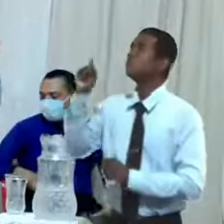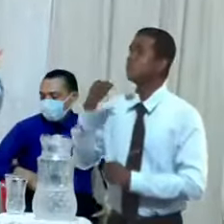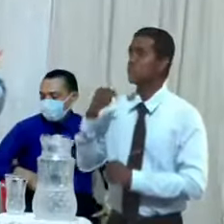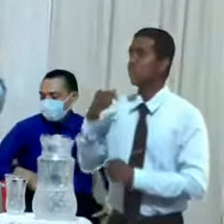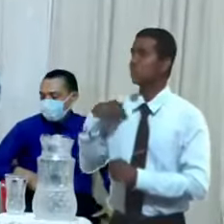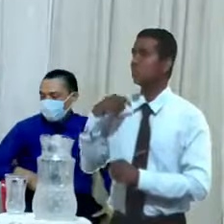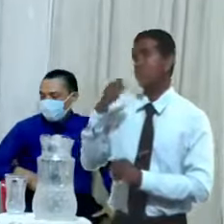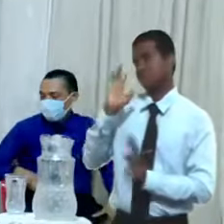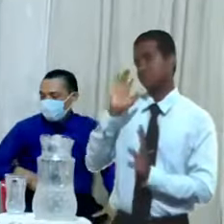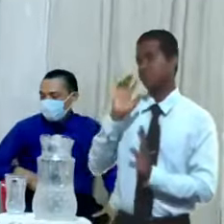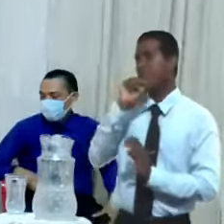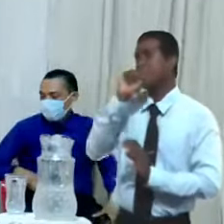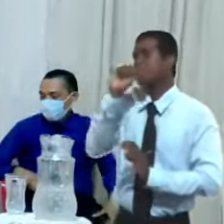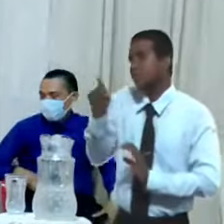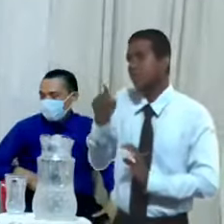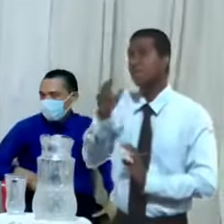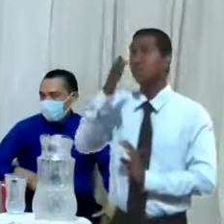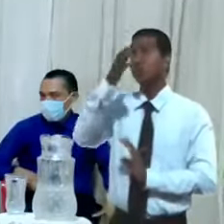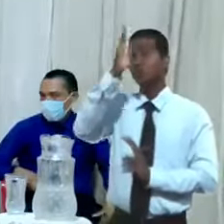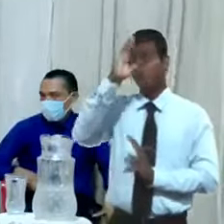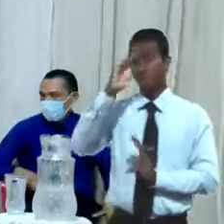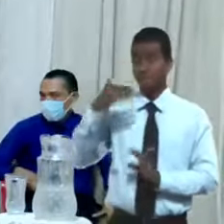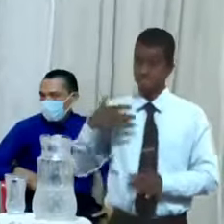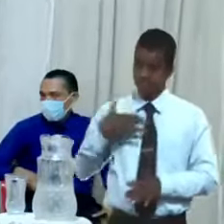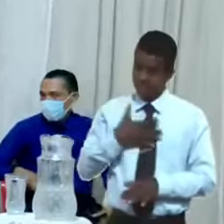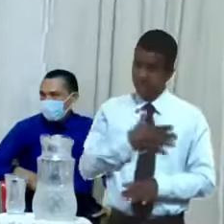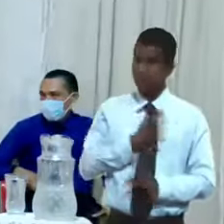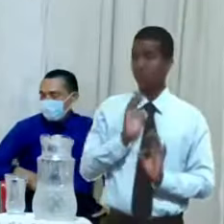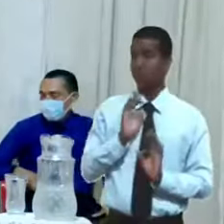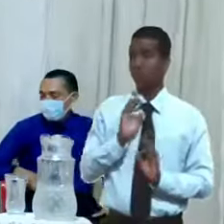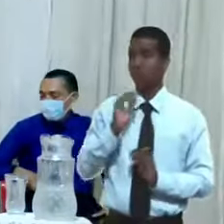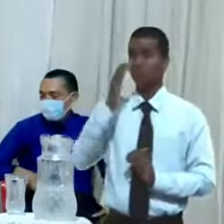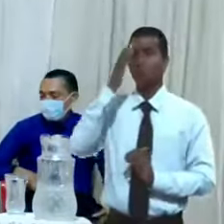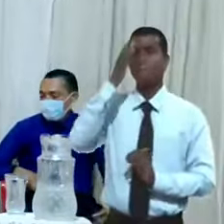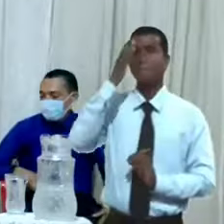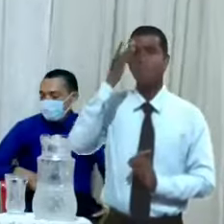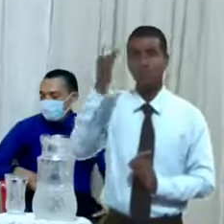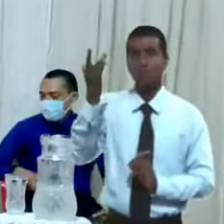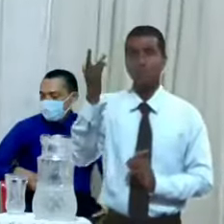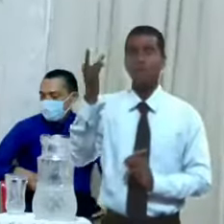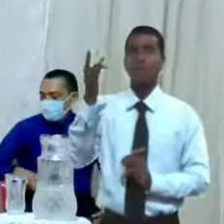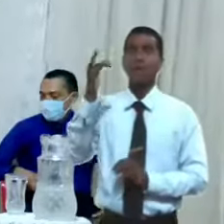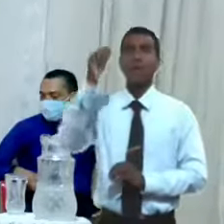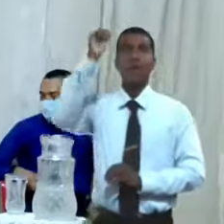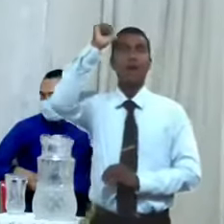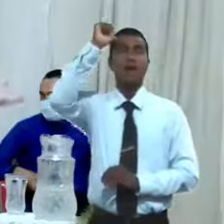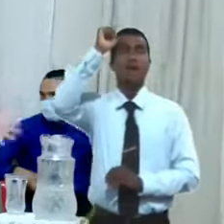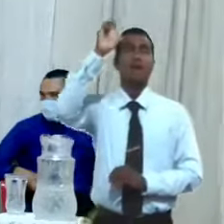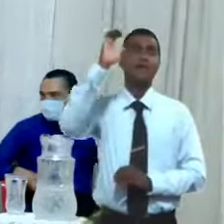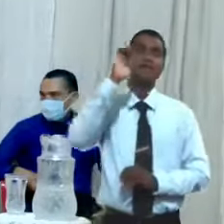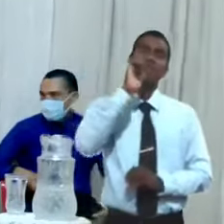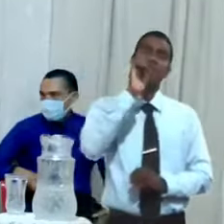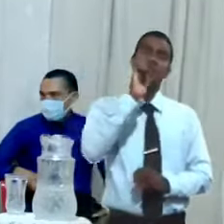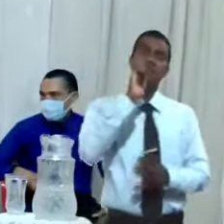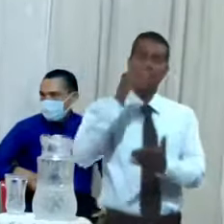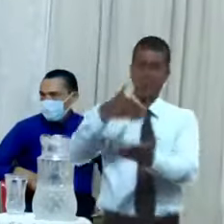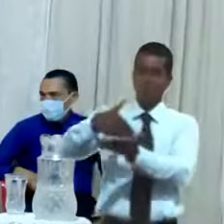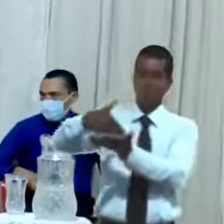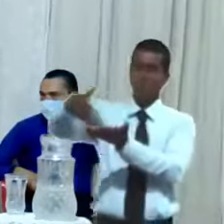es tan misericordioso, ¿por qué sacó a Adán y a Eva del huerto del Edén?